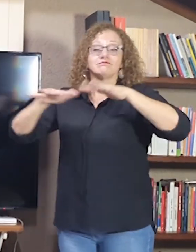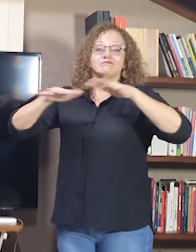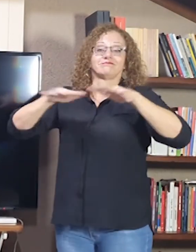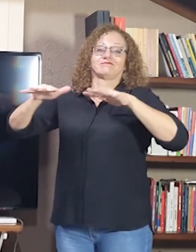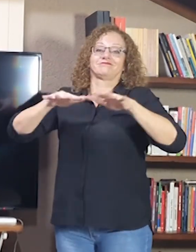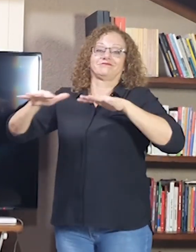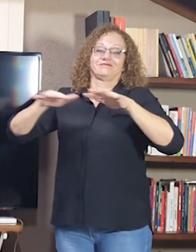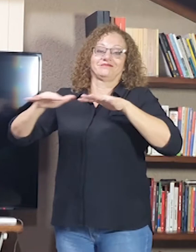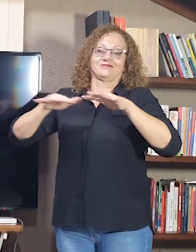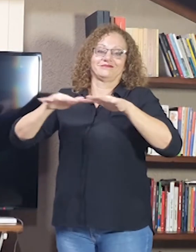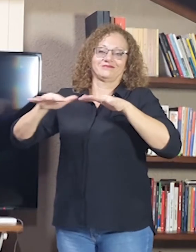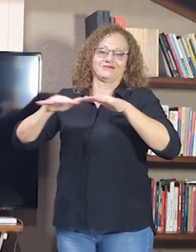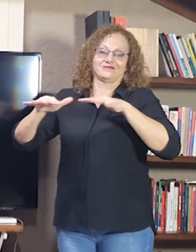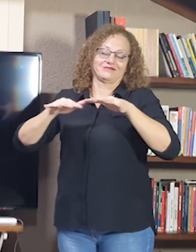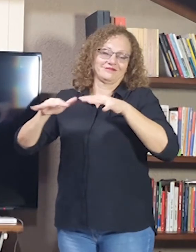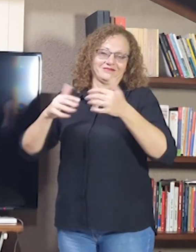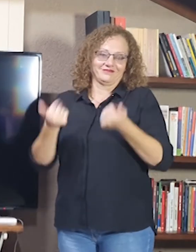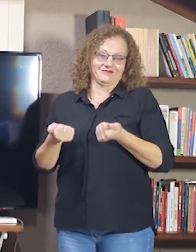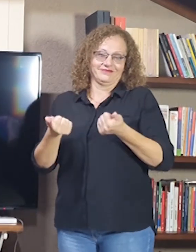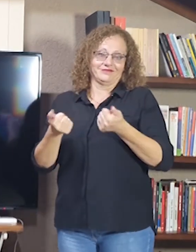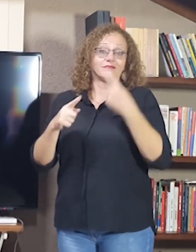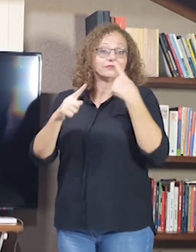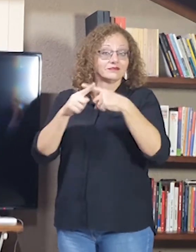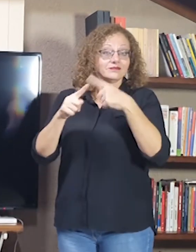Libras, é o movimento. Ó, morfologia.